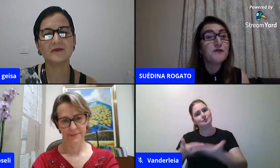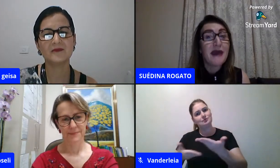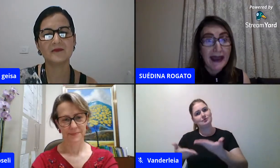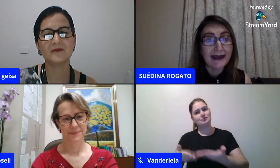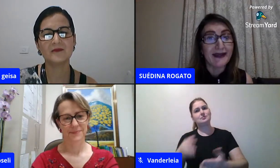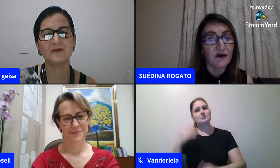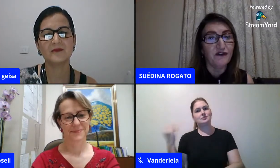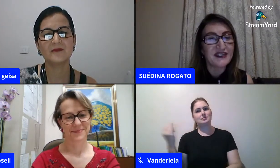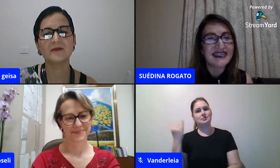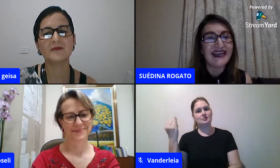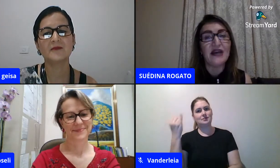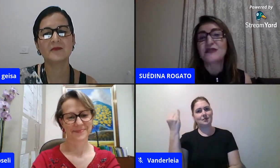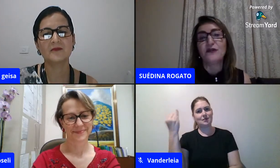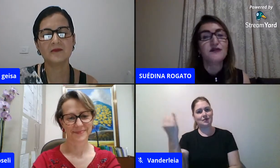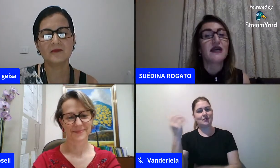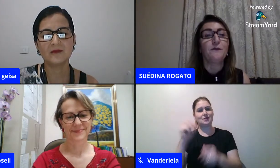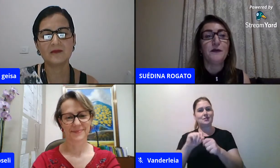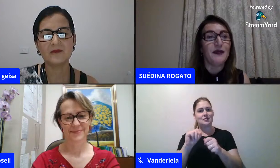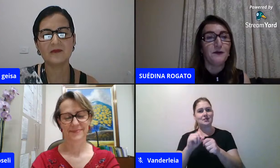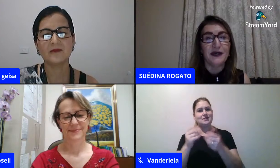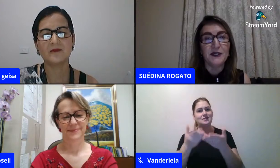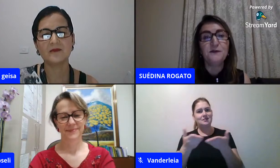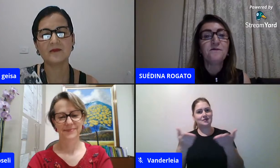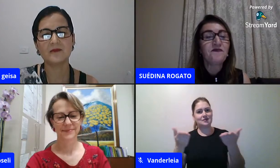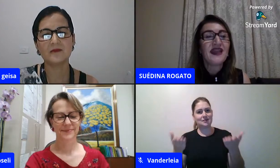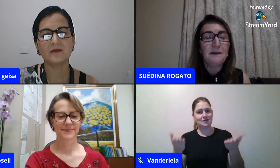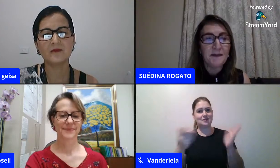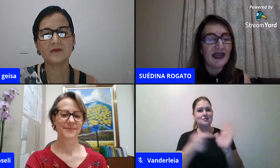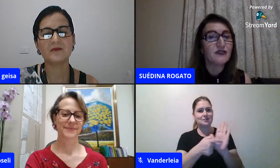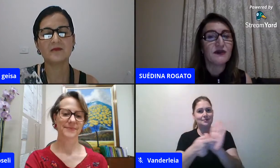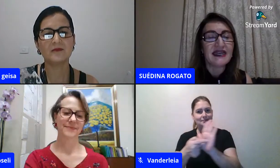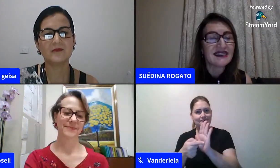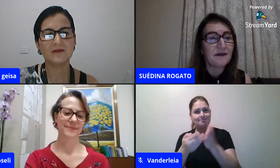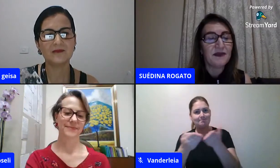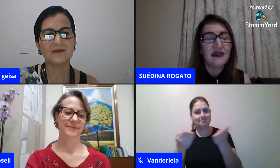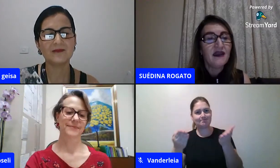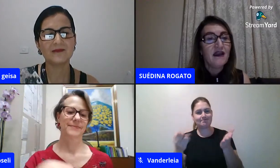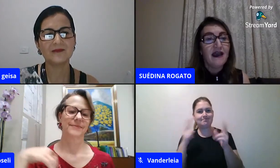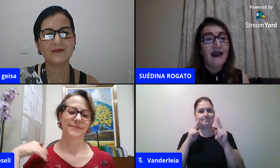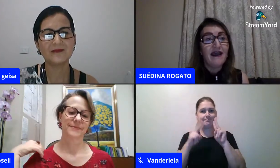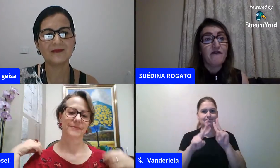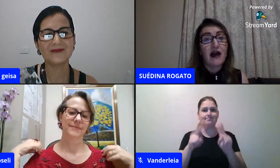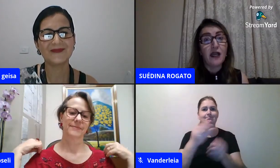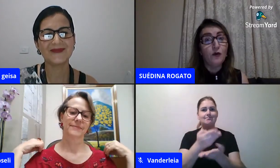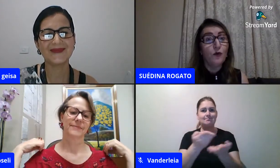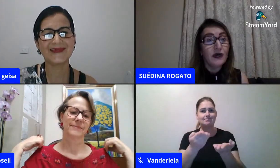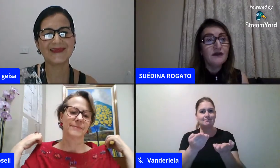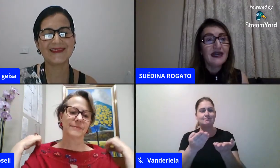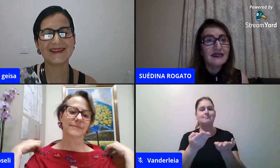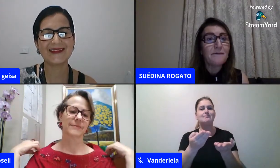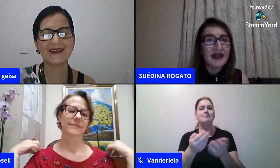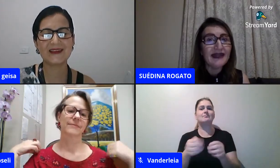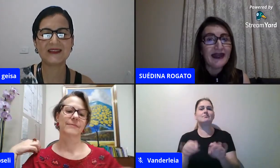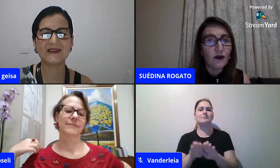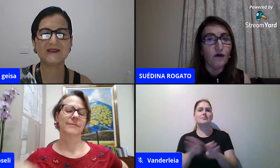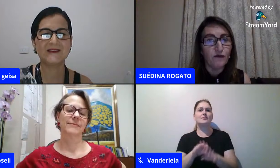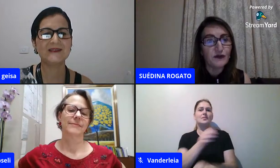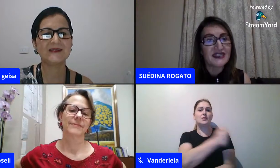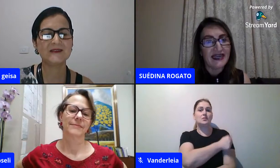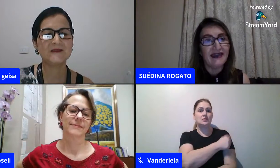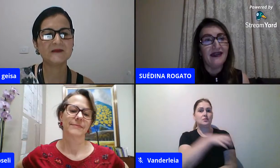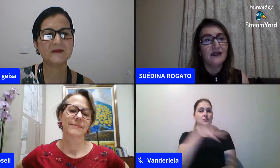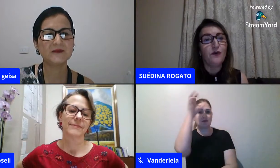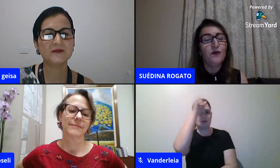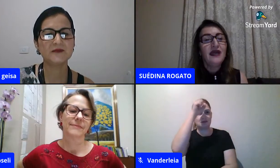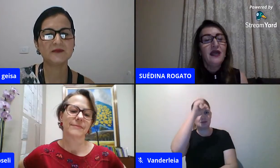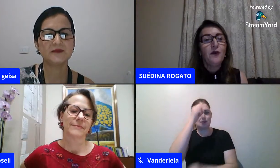feedback aqui com você né os alunos aí do primeiro ano em peso né sempre falam o quanto que eles aprendem